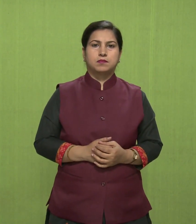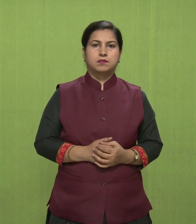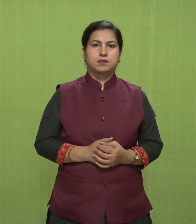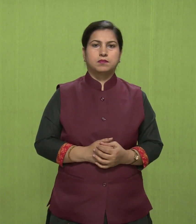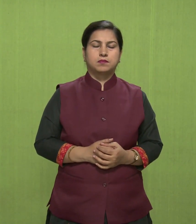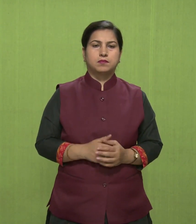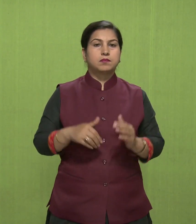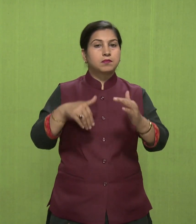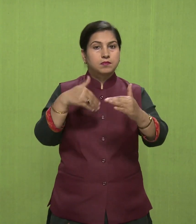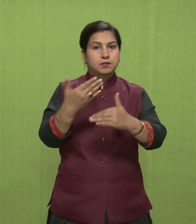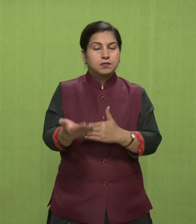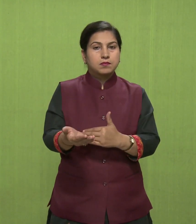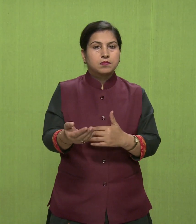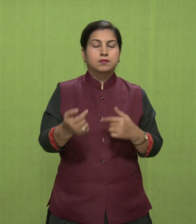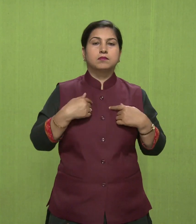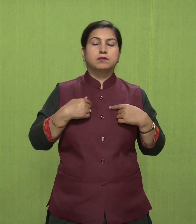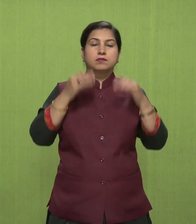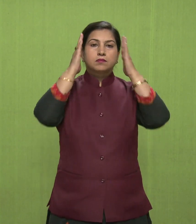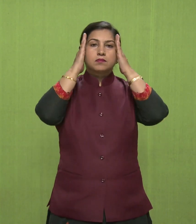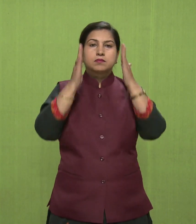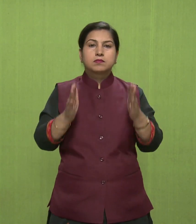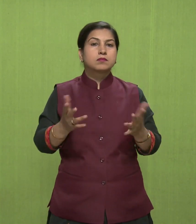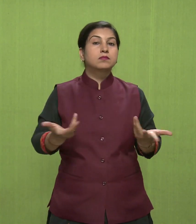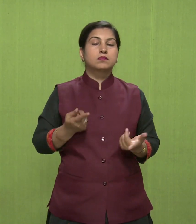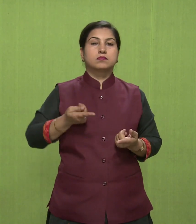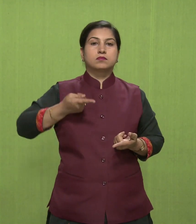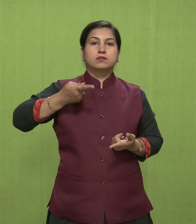और अपने सांस पे ध्यान देंगे